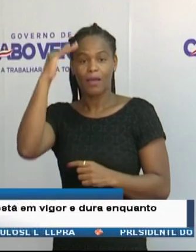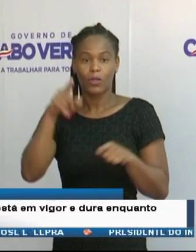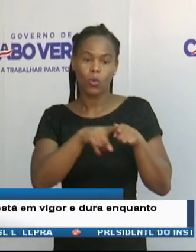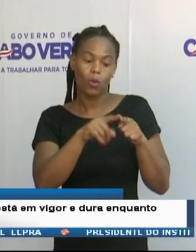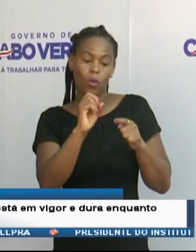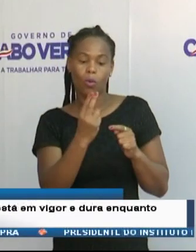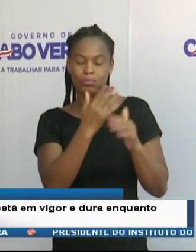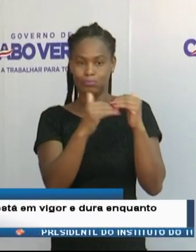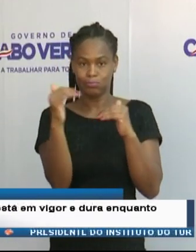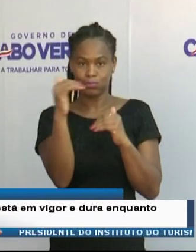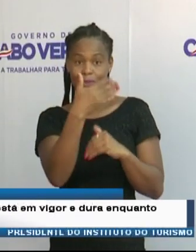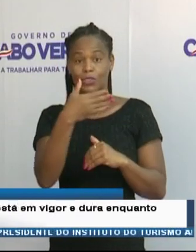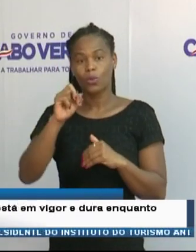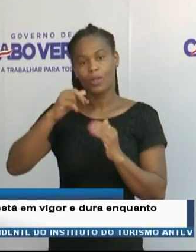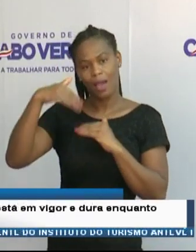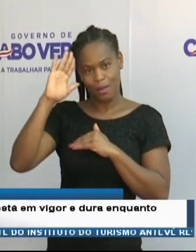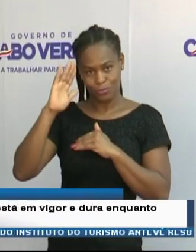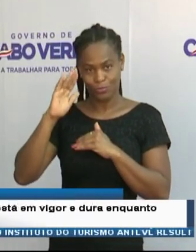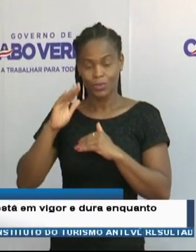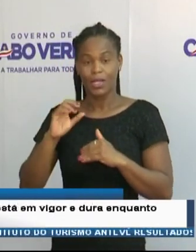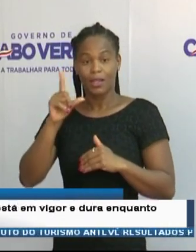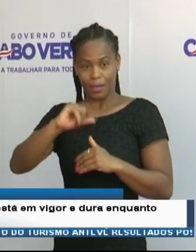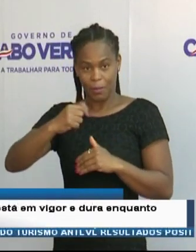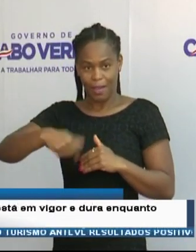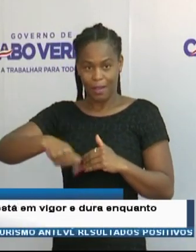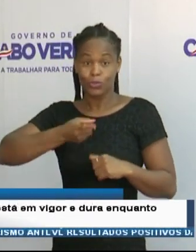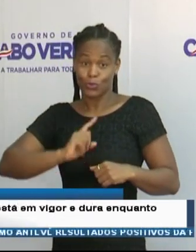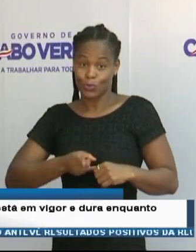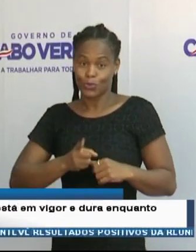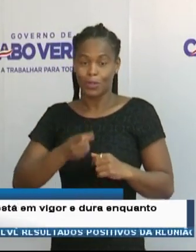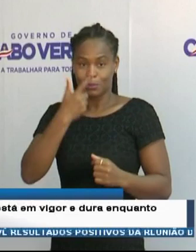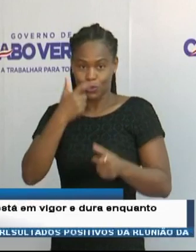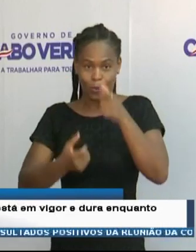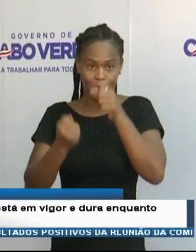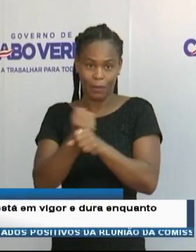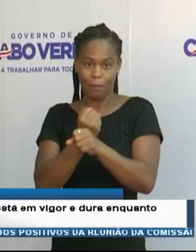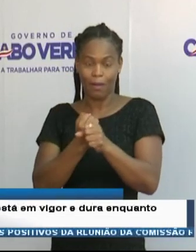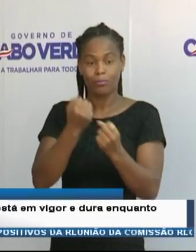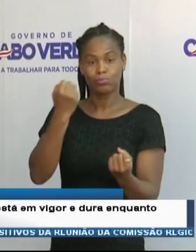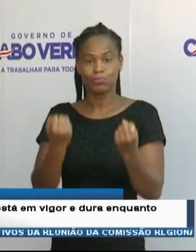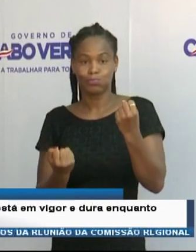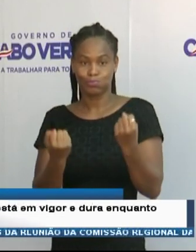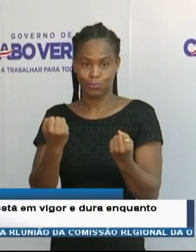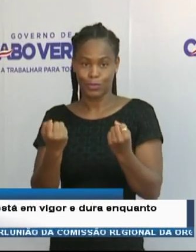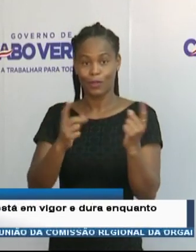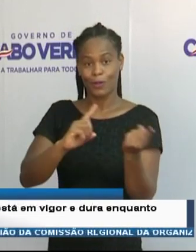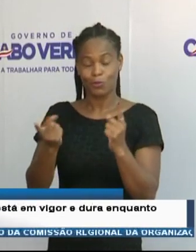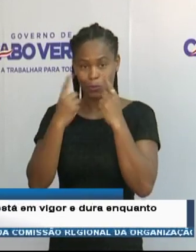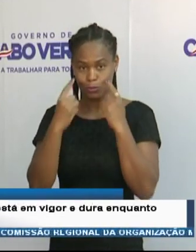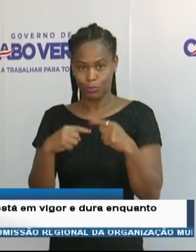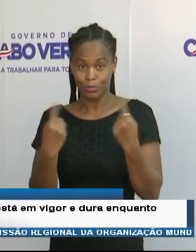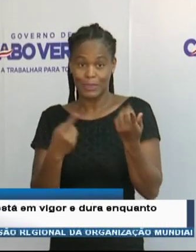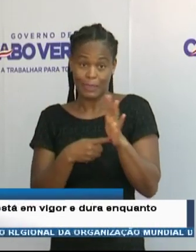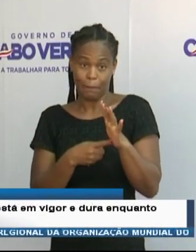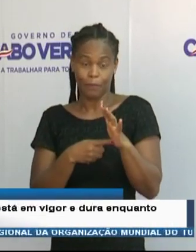igual ou superior aos 18 anos de idade e ainda exigida aos condutores dos transportes públicos de passageiros,